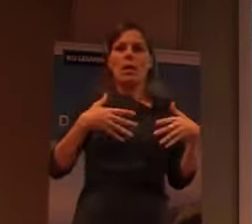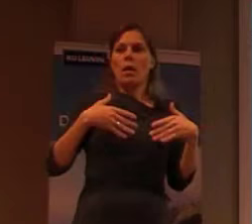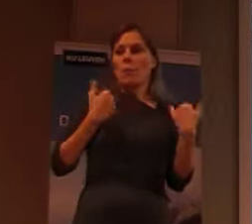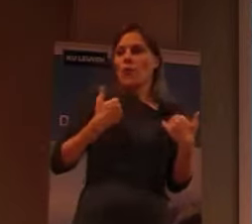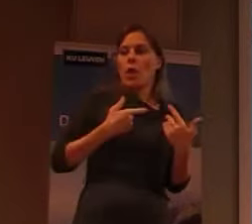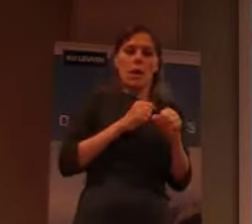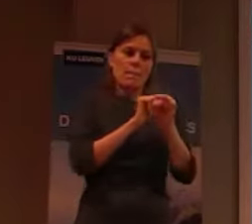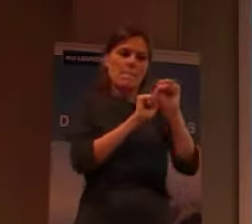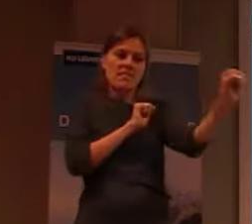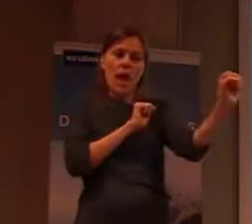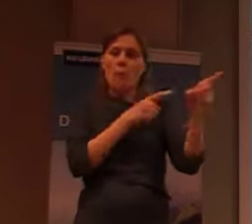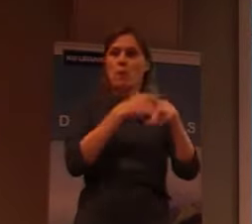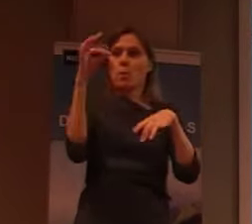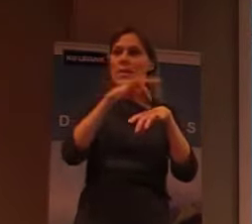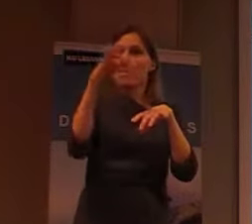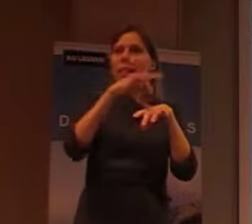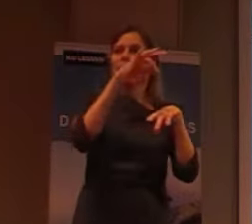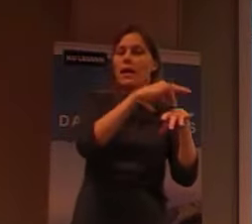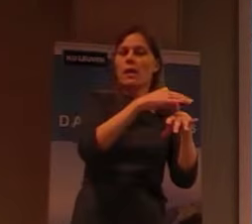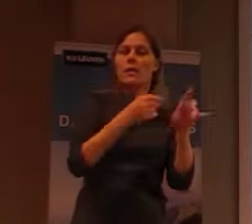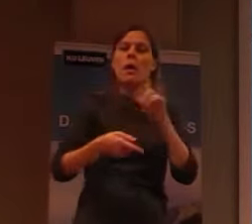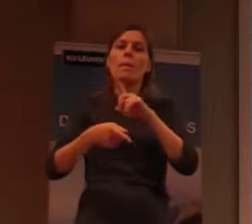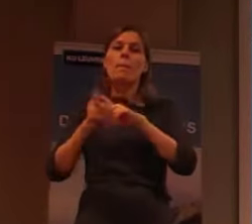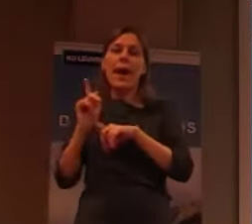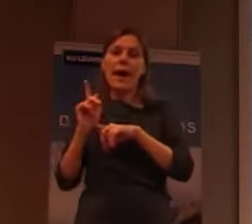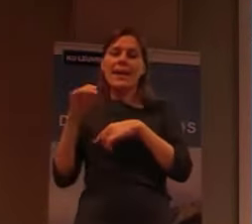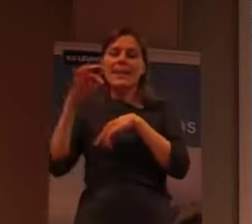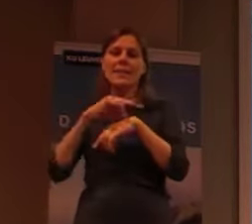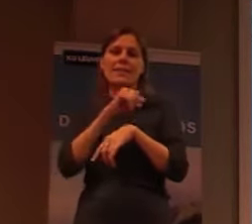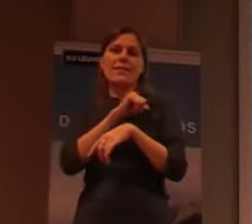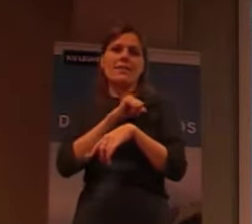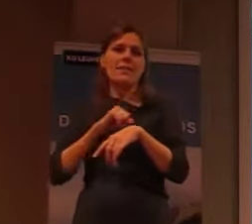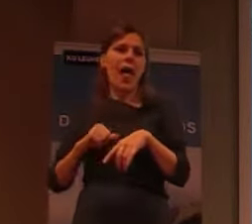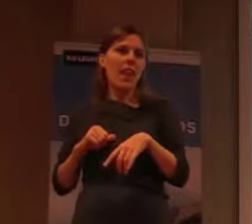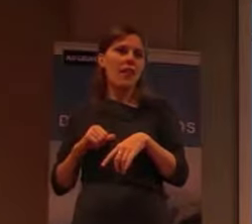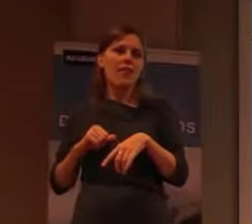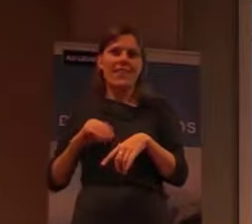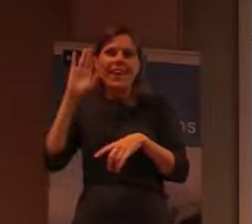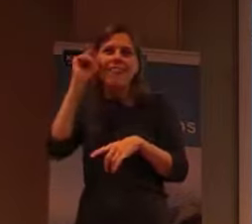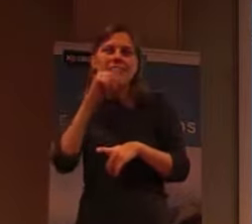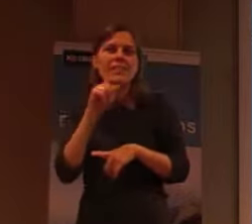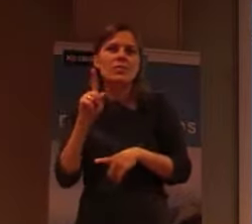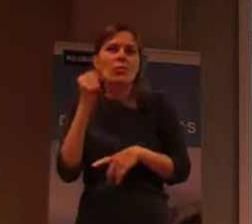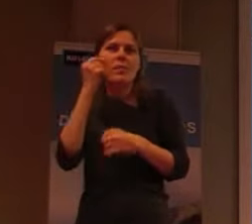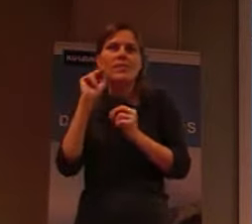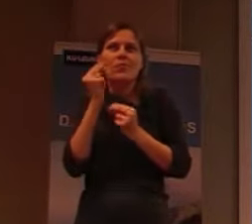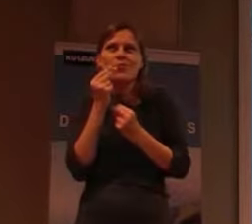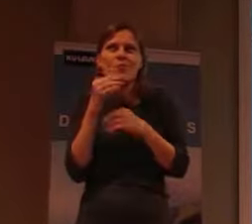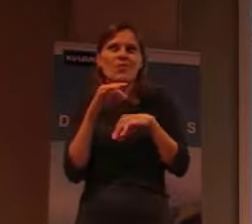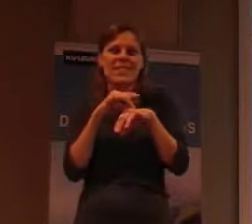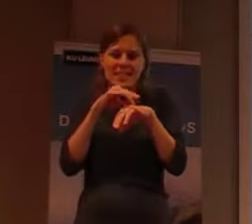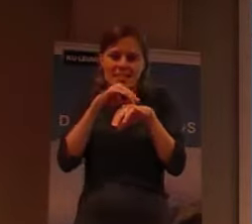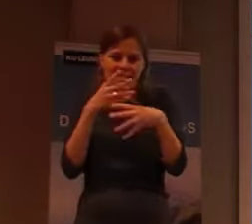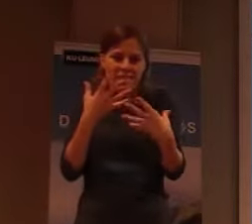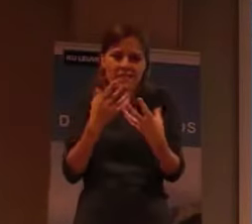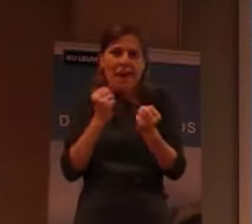besmetting. Terwijl dat men eigenlijk de ziekte zelf niet zo goed kent. Een van de dingen, en